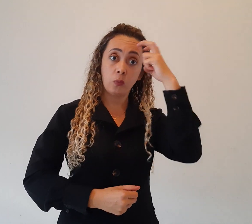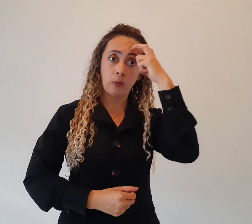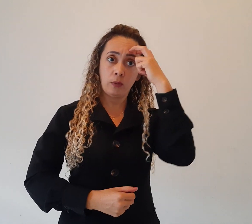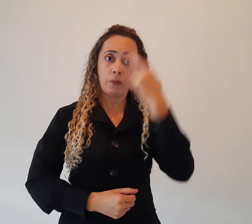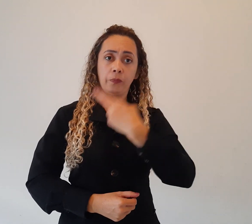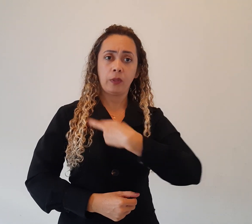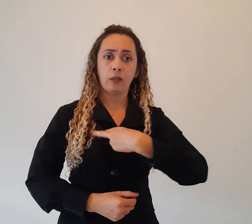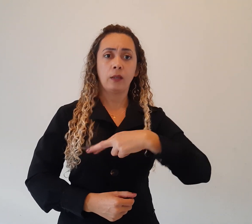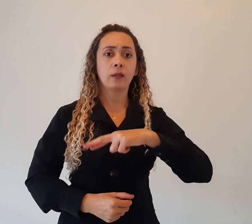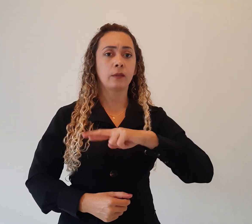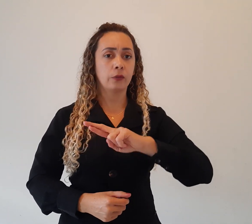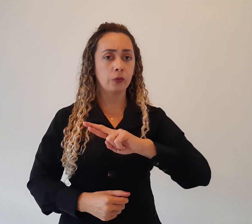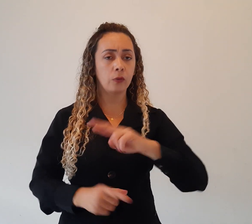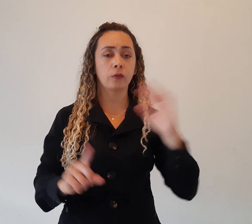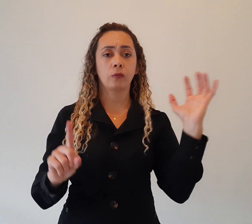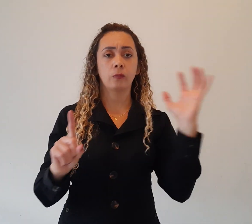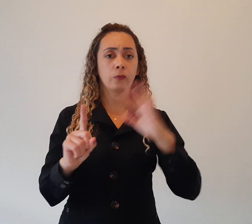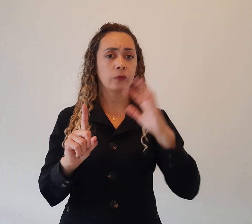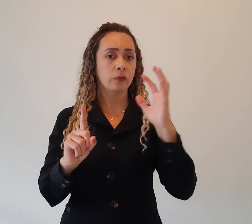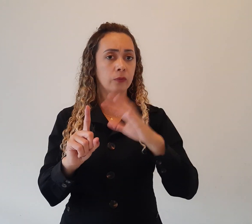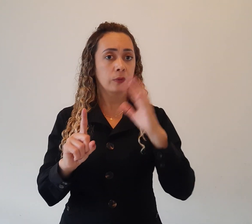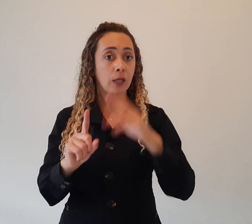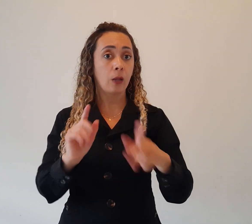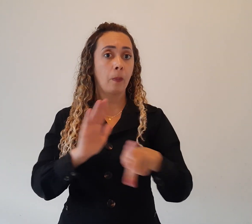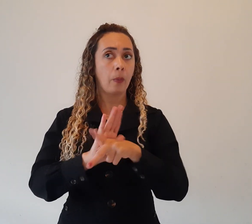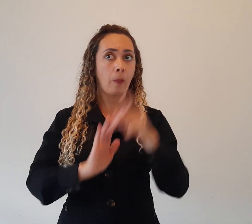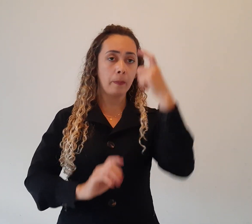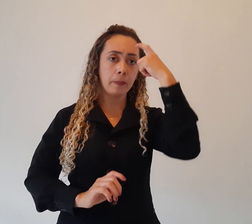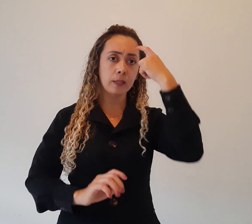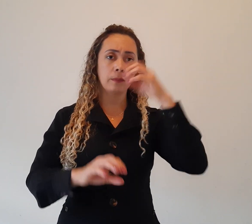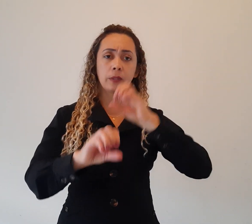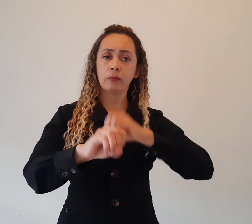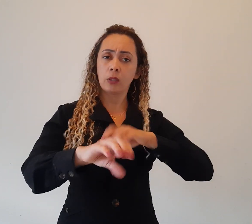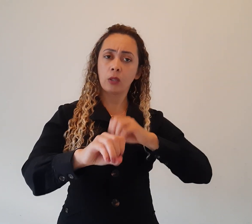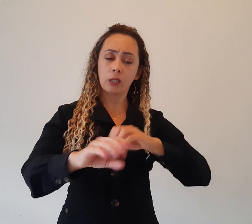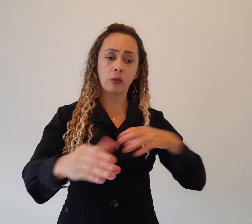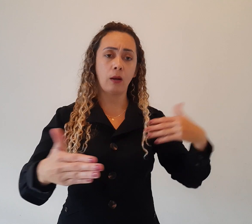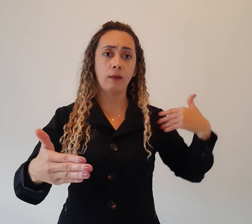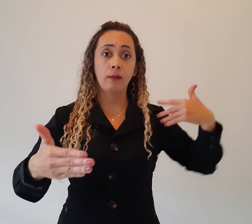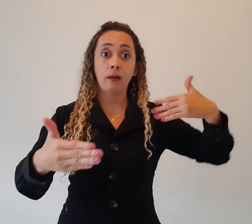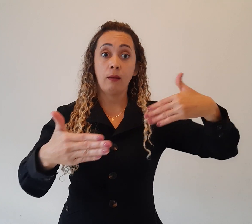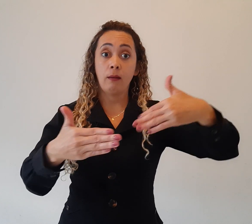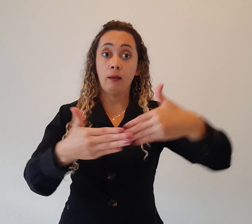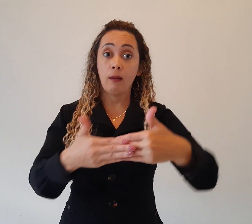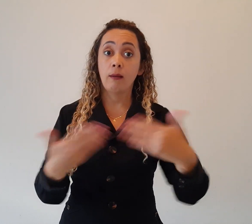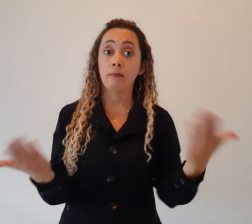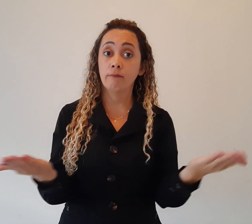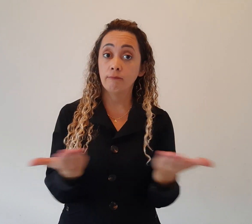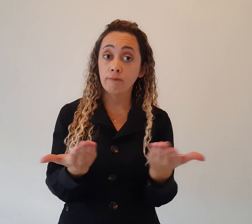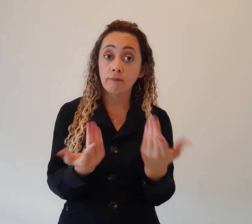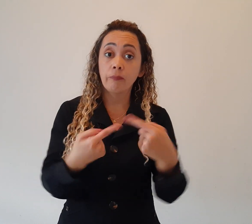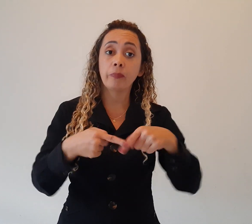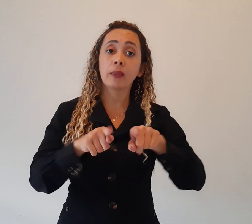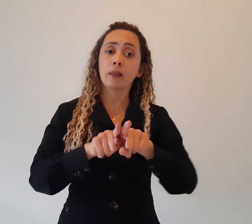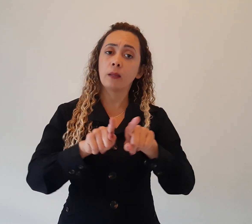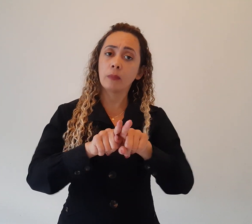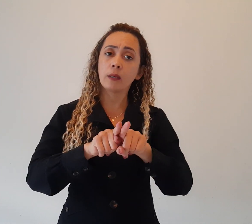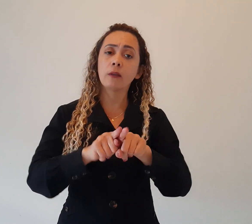pensamento educacional daquele período, até o mundo mesmo. Inclusive, vamos ver como a